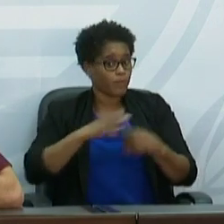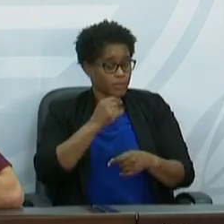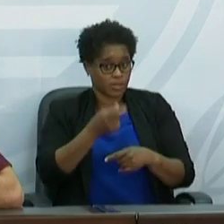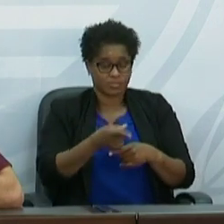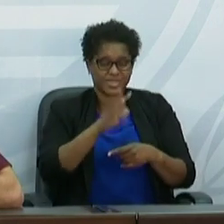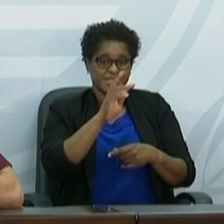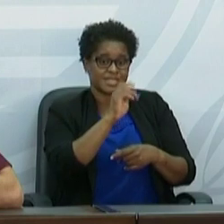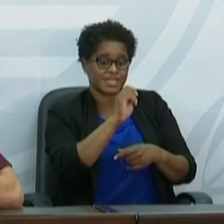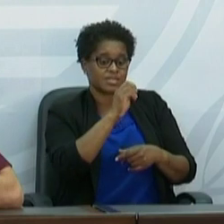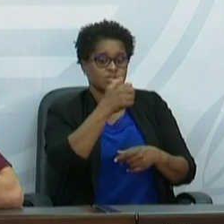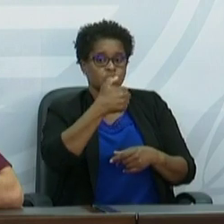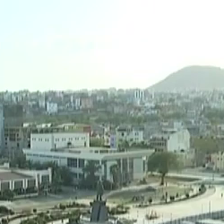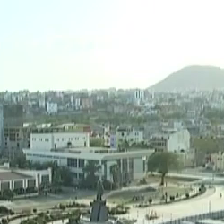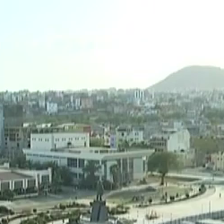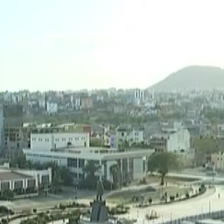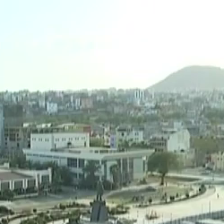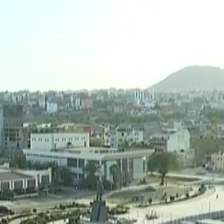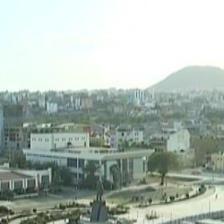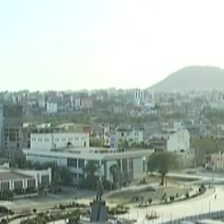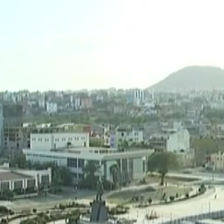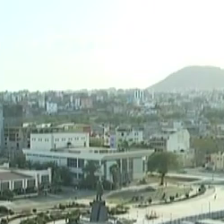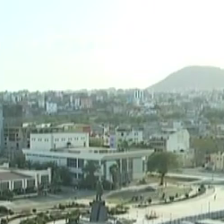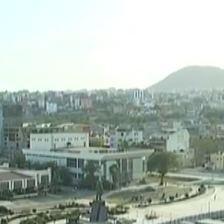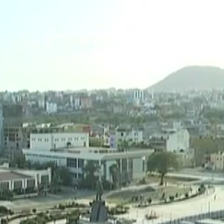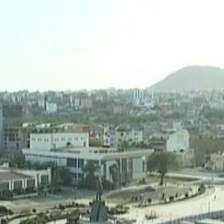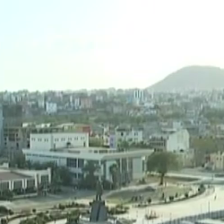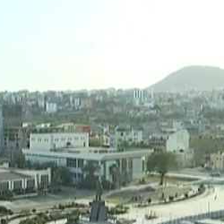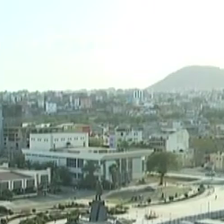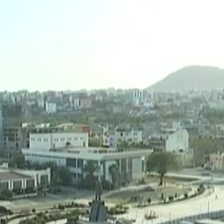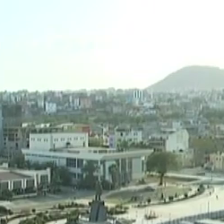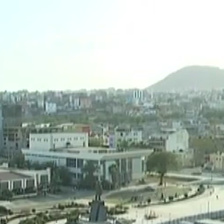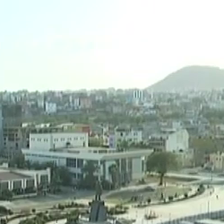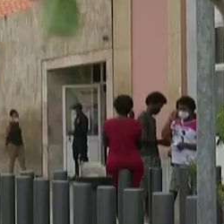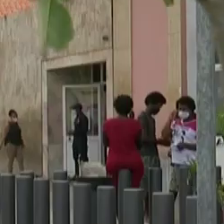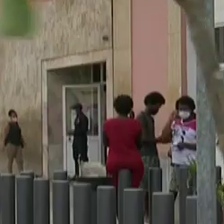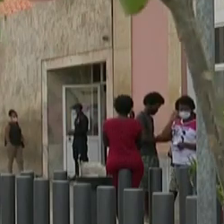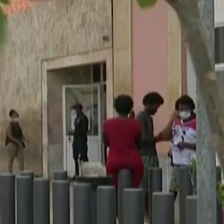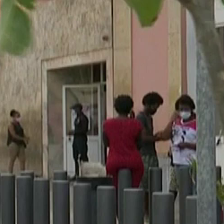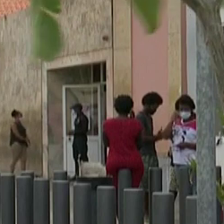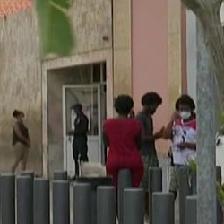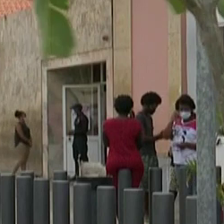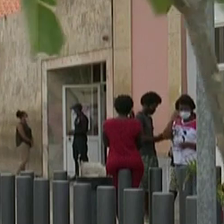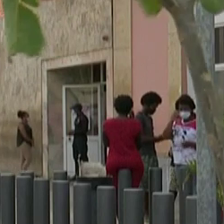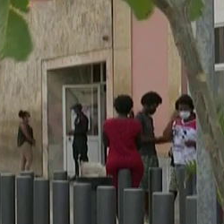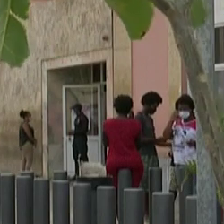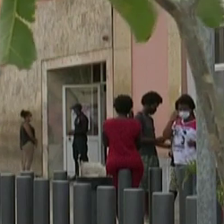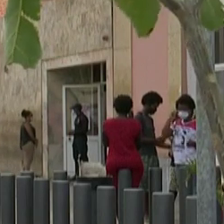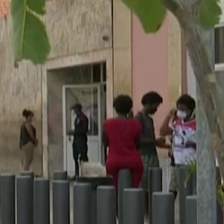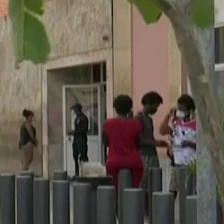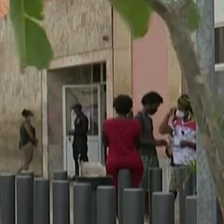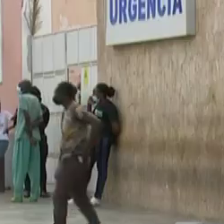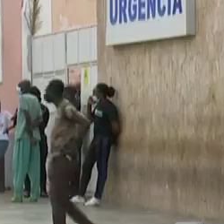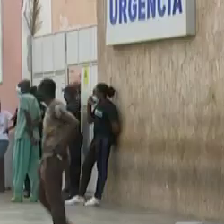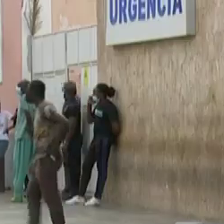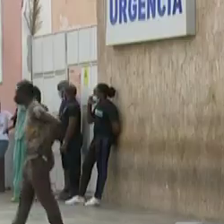350 altas. A cidade da praia, que continua a liderar os números da pandemia, teve 184 pessoas